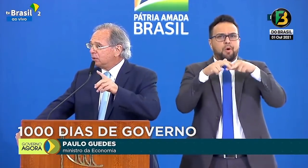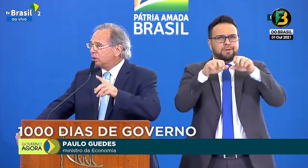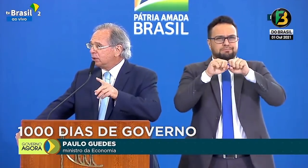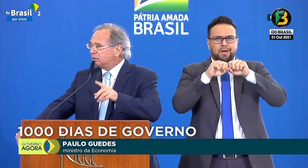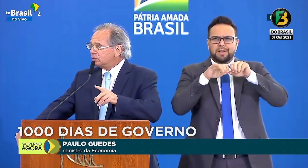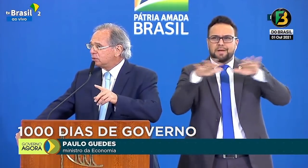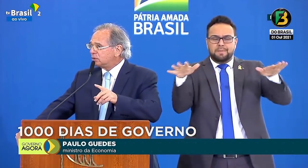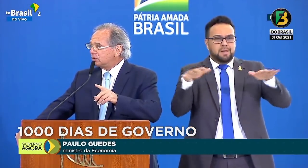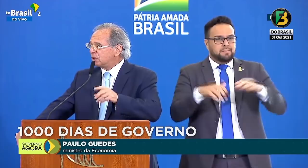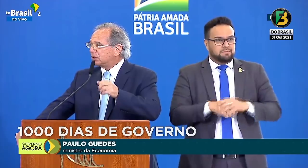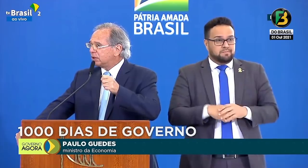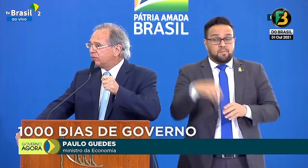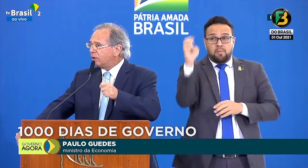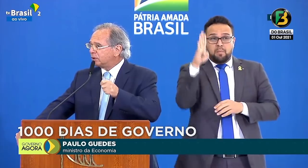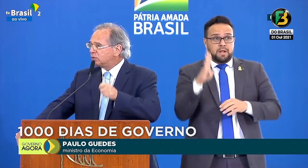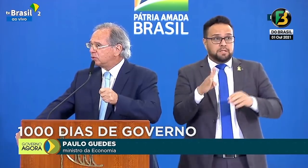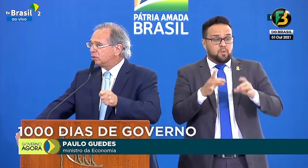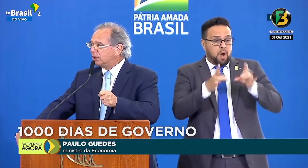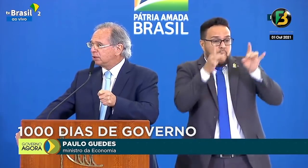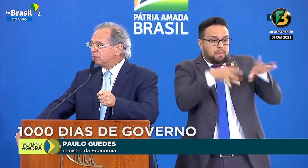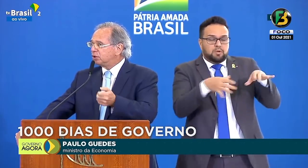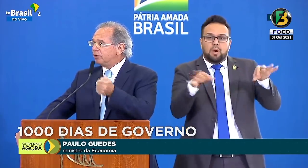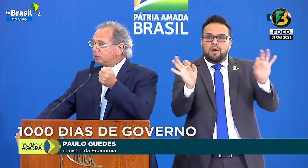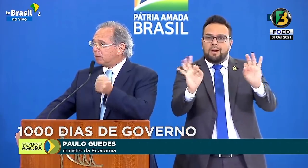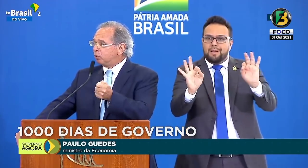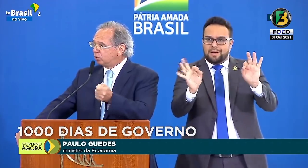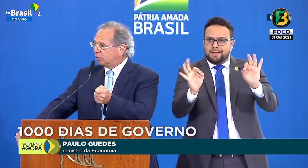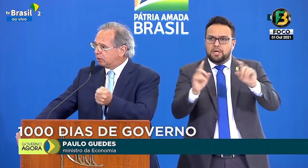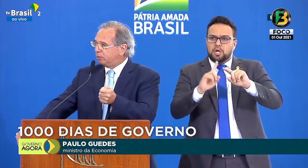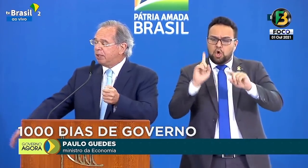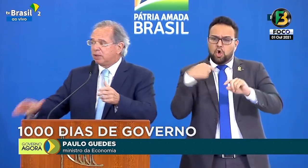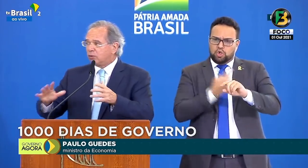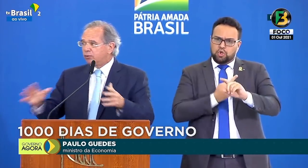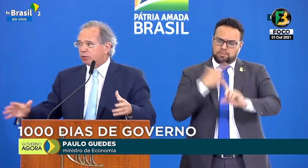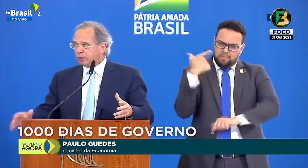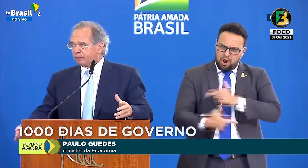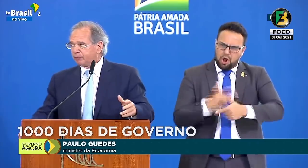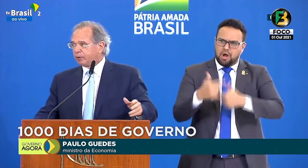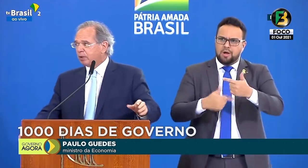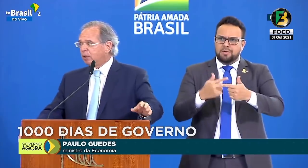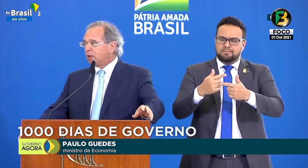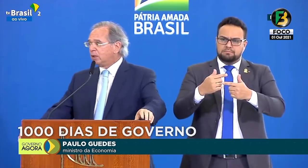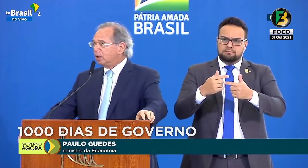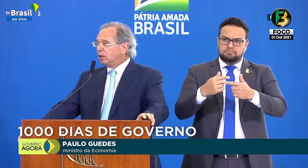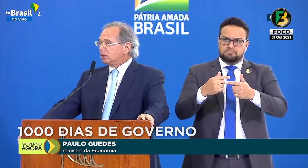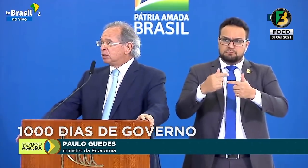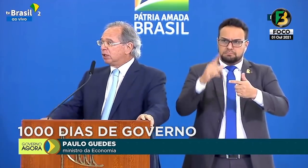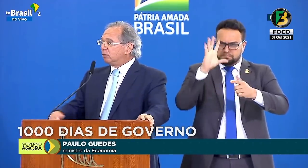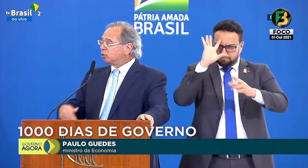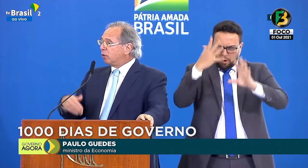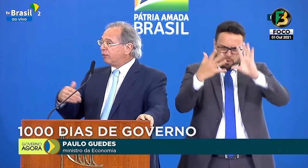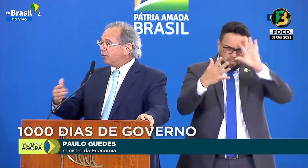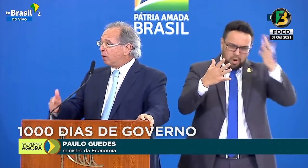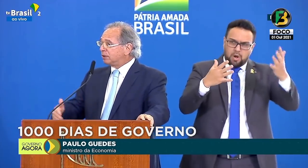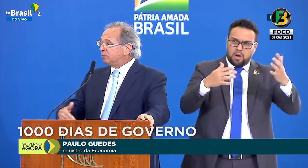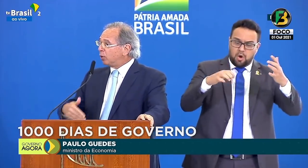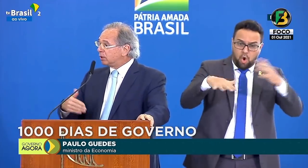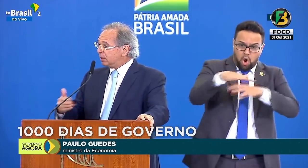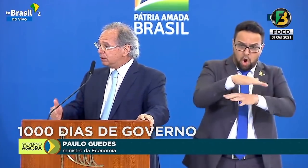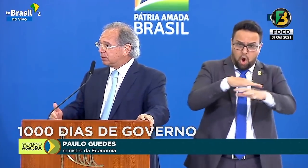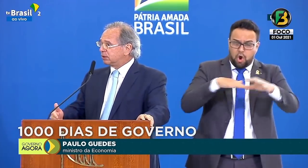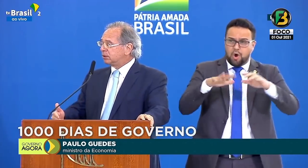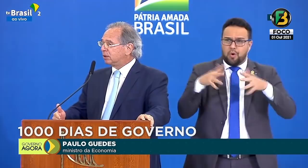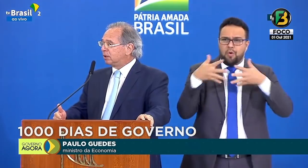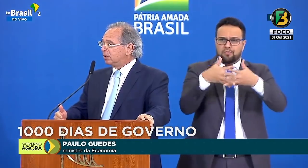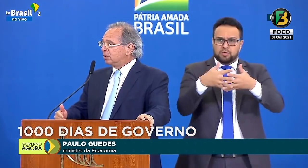não abandonamos nossas reformas estruturantes, mantivemos a bússola no meio da confusão, seguimos com reformas